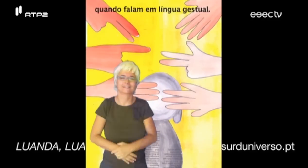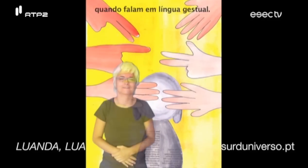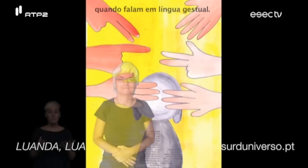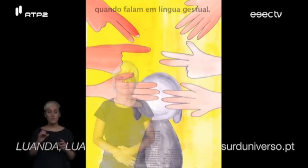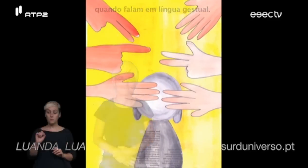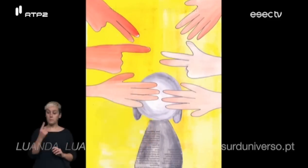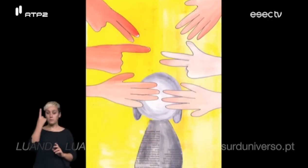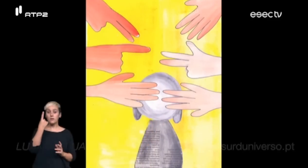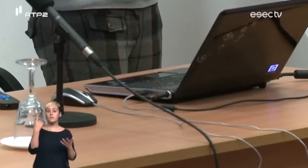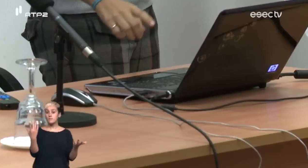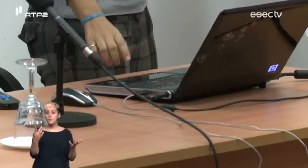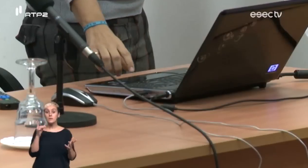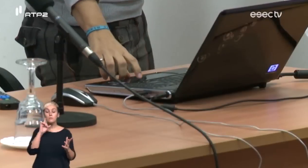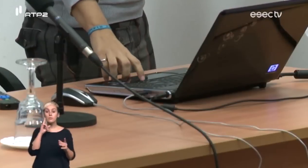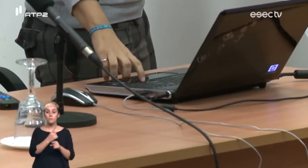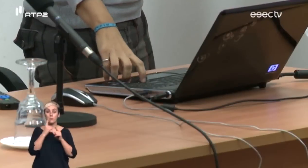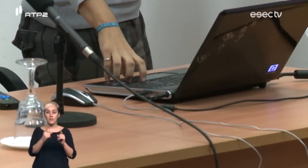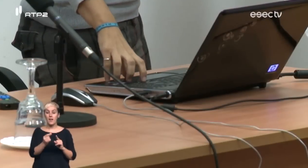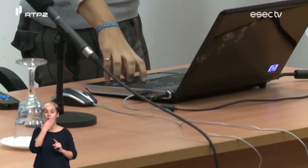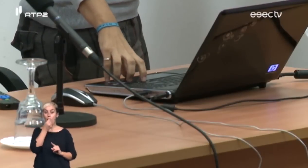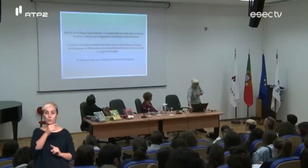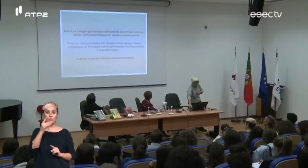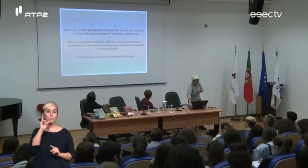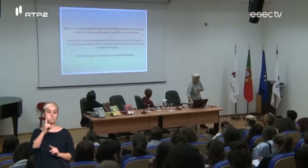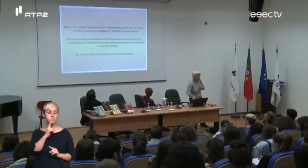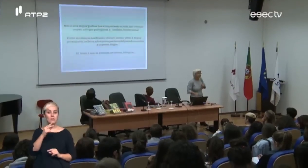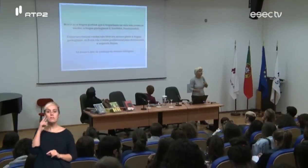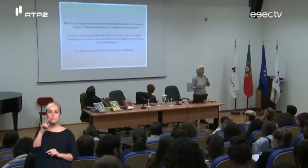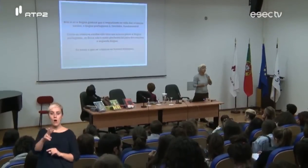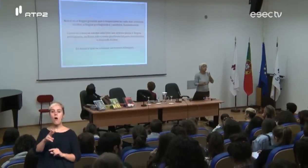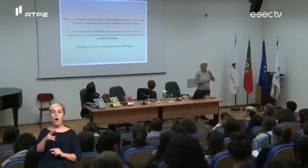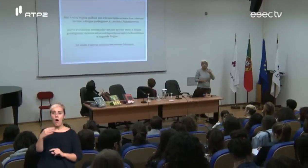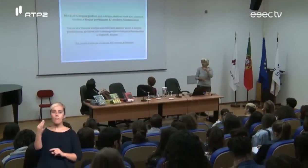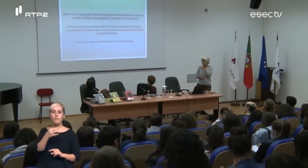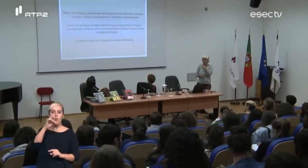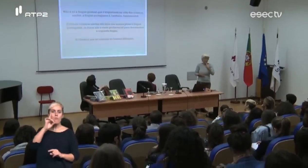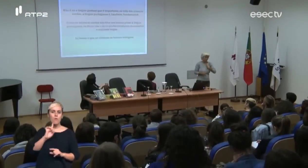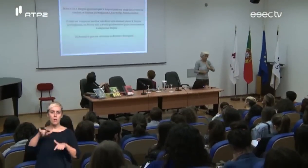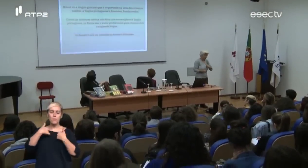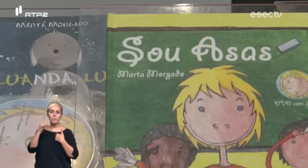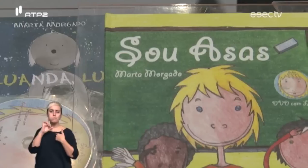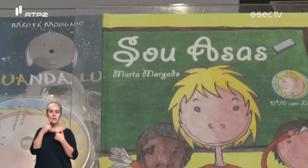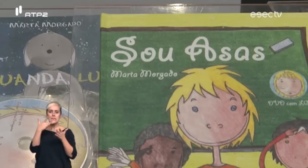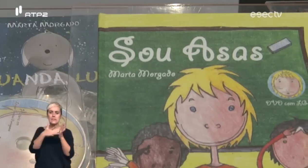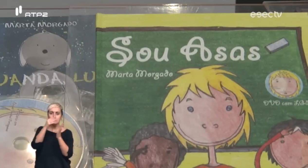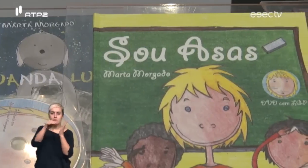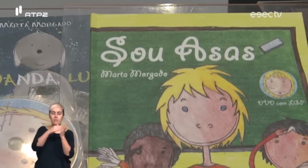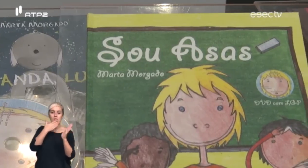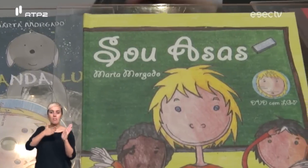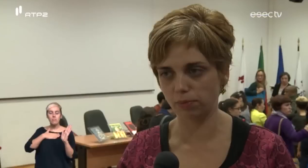Em primeiro lugar, o facto de um aluno surdo saber que foi uma autora surda que fez aquele livro, para ele é uma experiência educativa